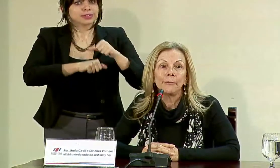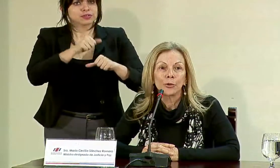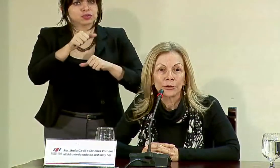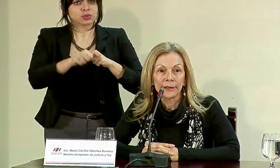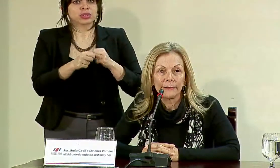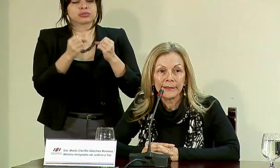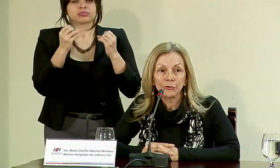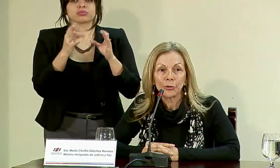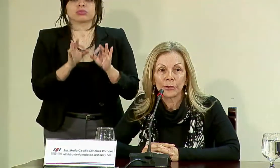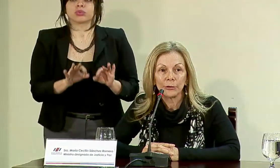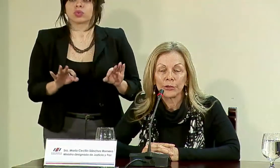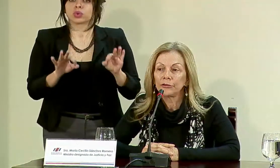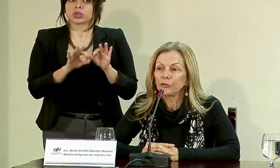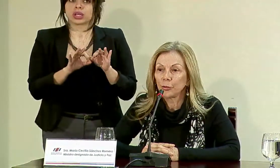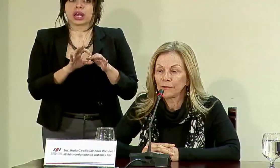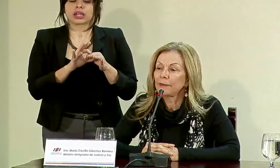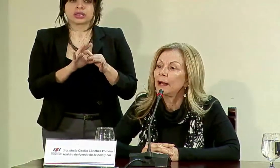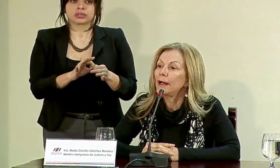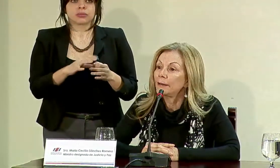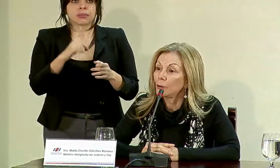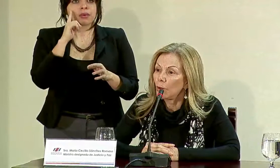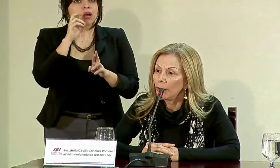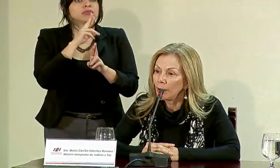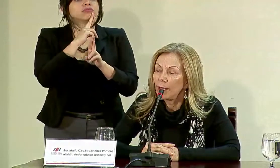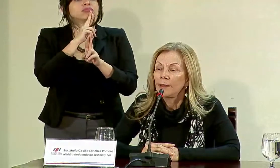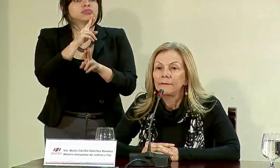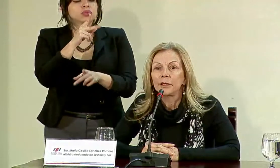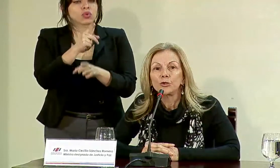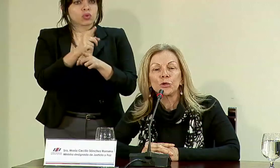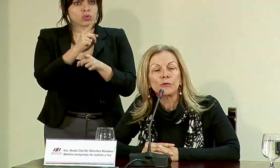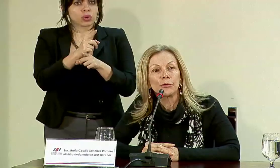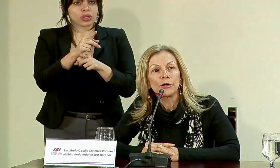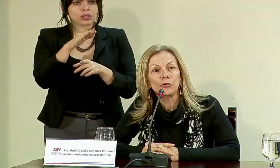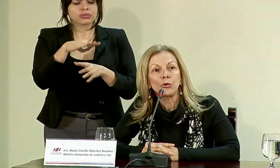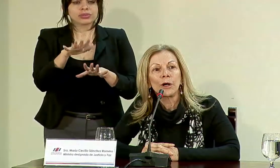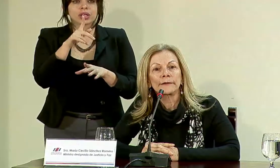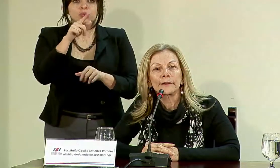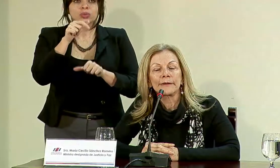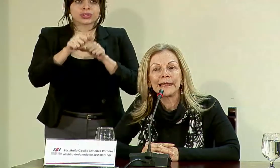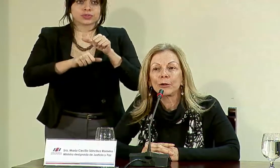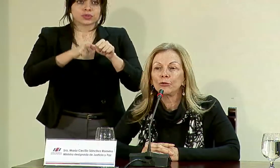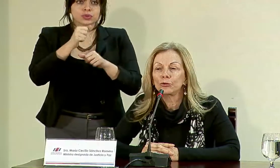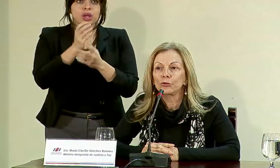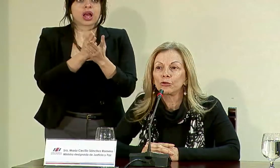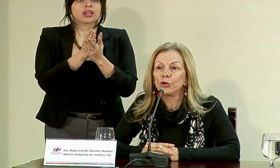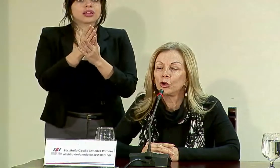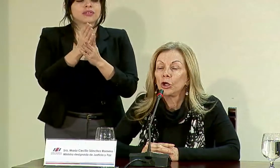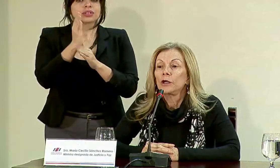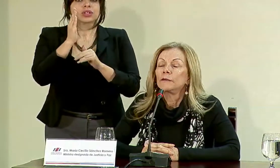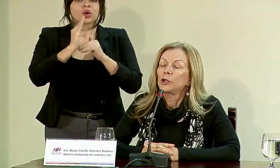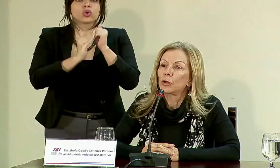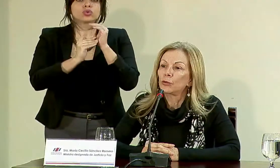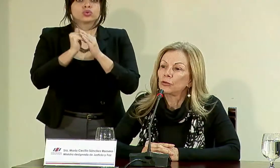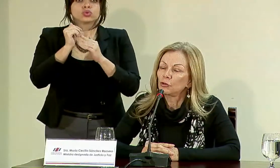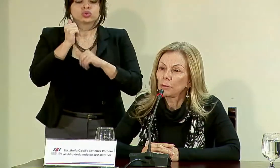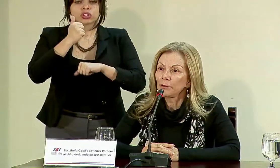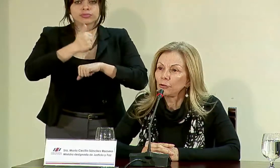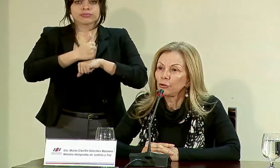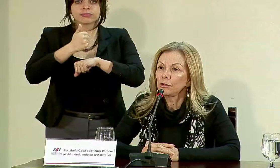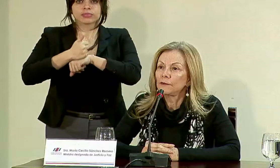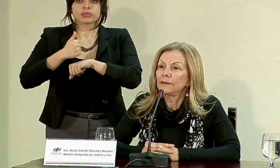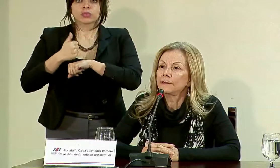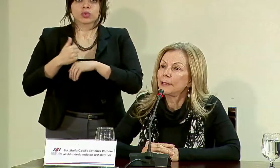importantes por darle una respuesta adecuada, se ha hecho un esfuerzo a través de la construcción de nuevos